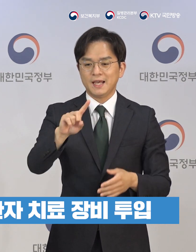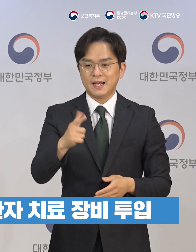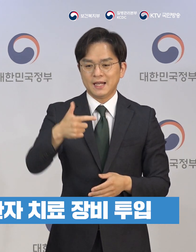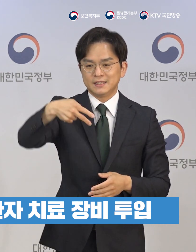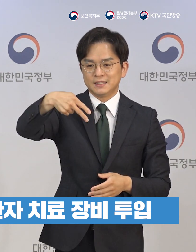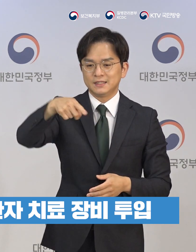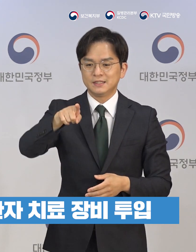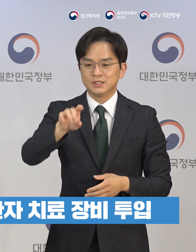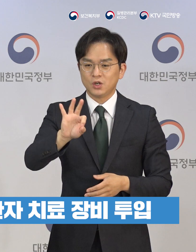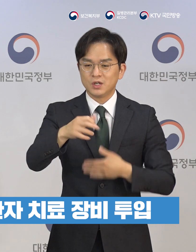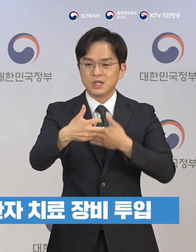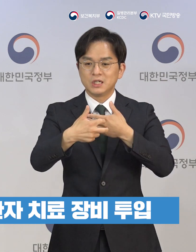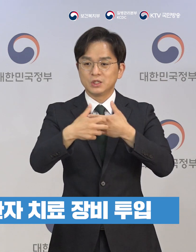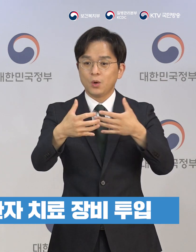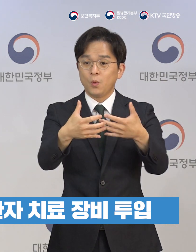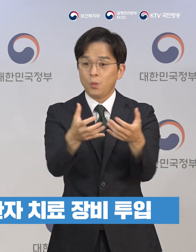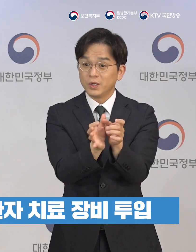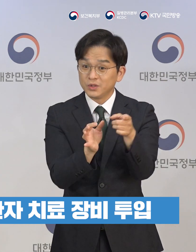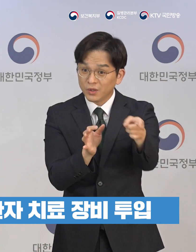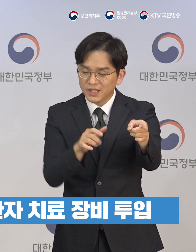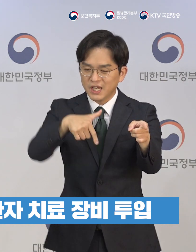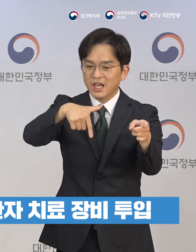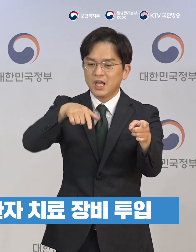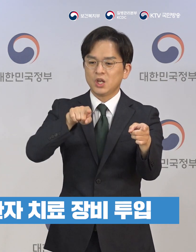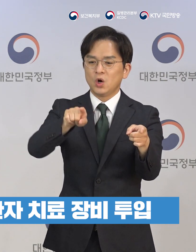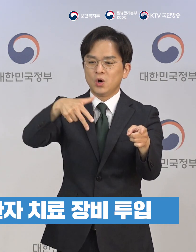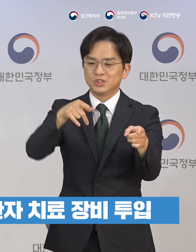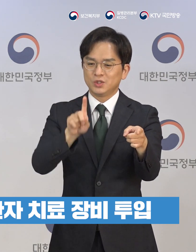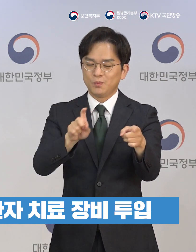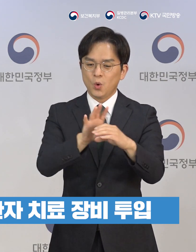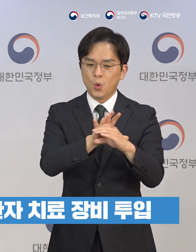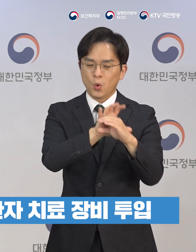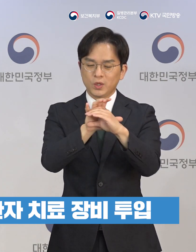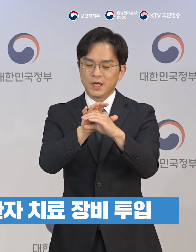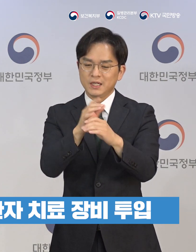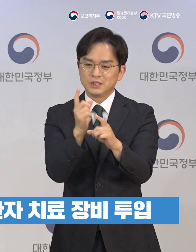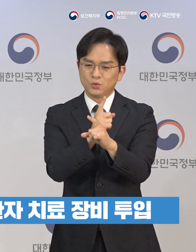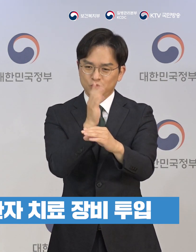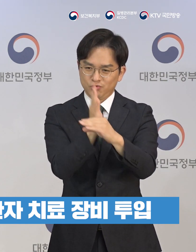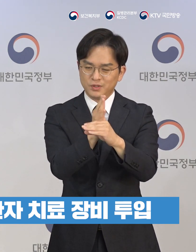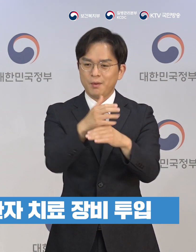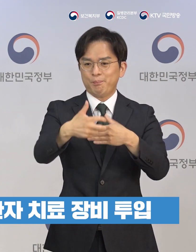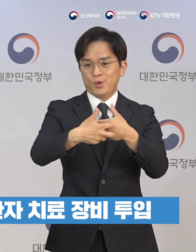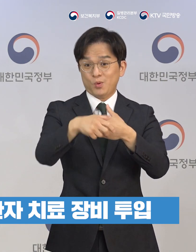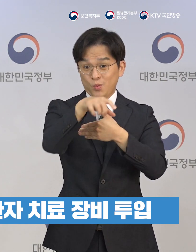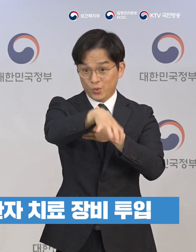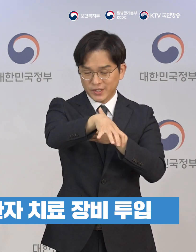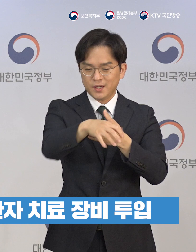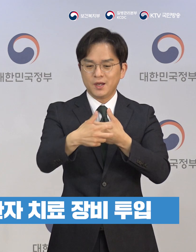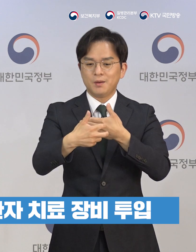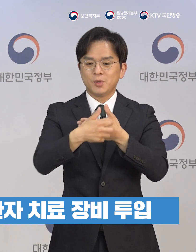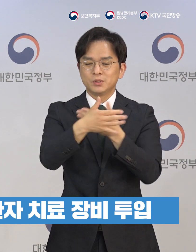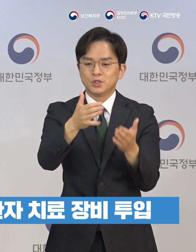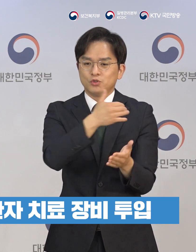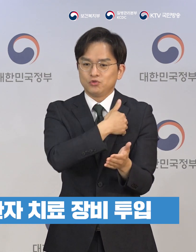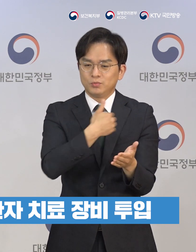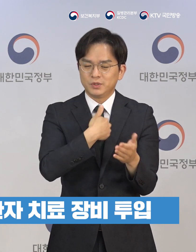안성의료원 같은 경우는 거점전담병원으로 시정이 되어 있는데 거기에 중환자를 돌볼 수 있는